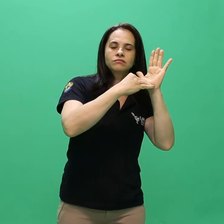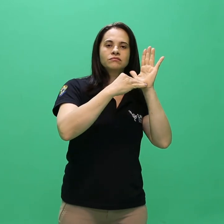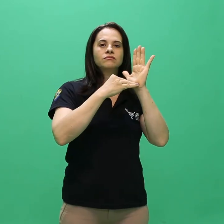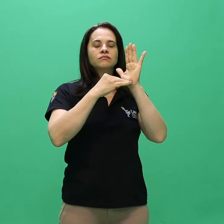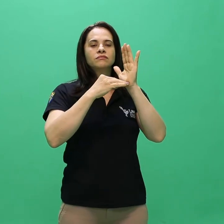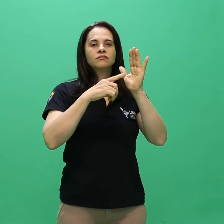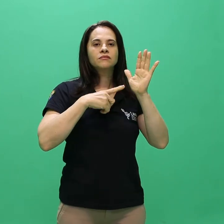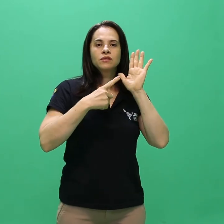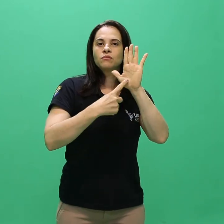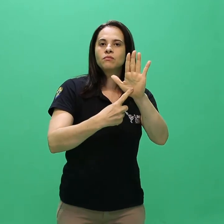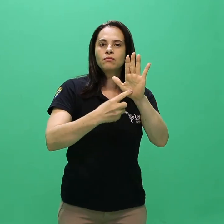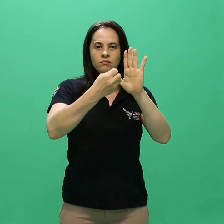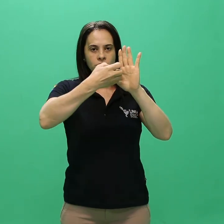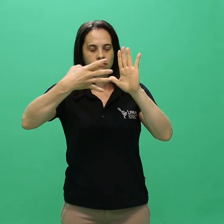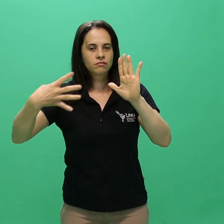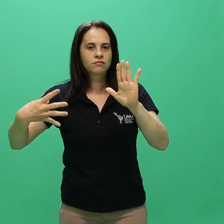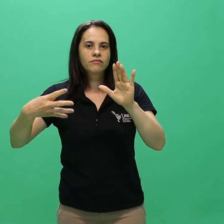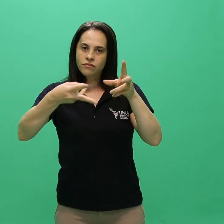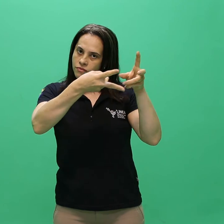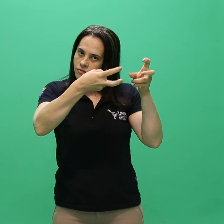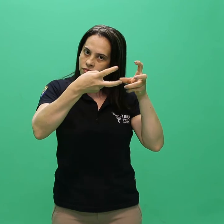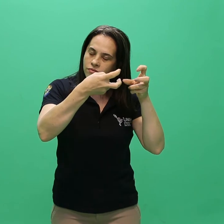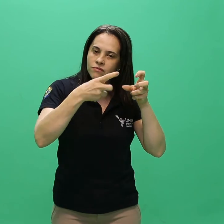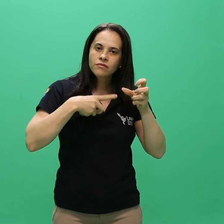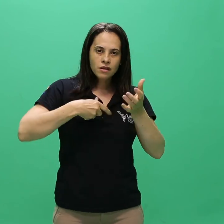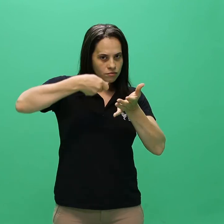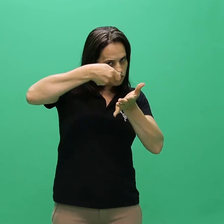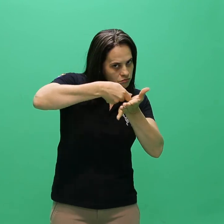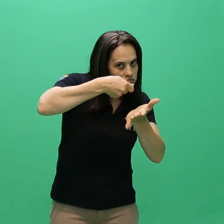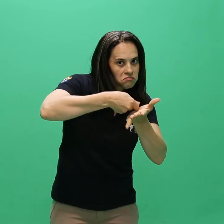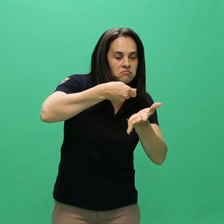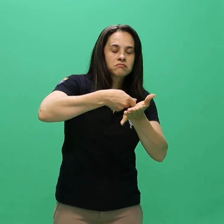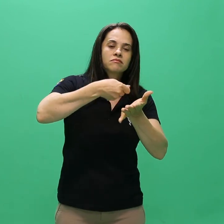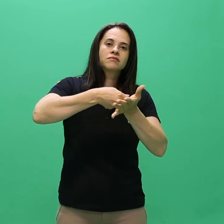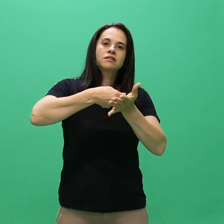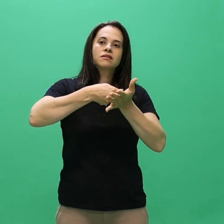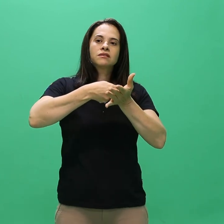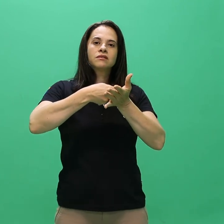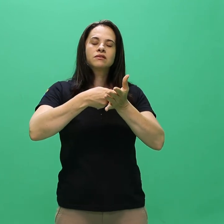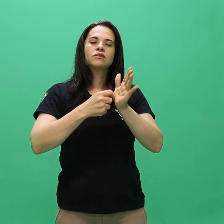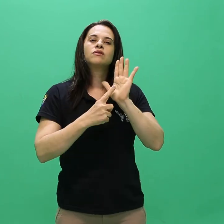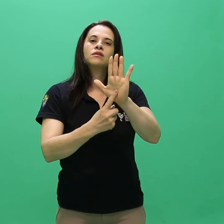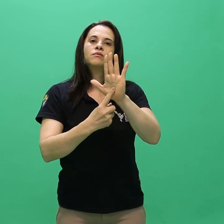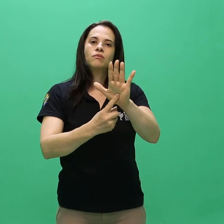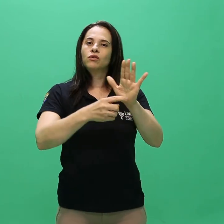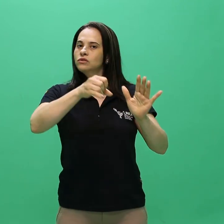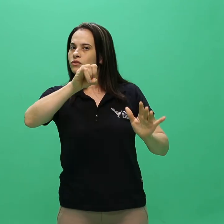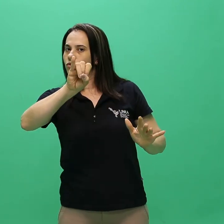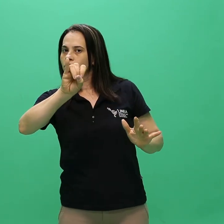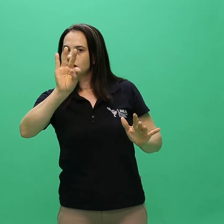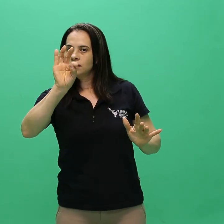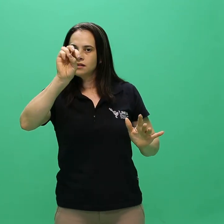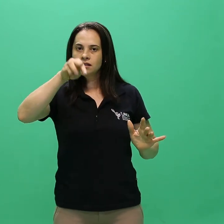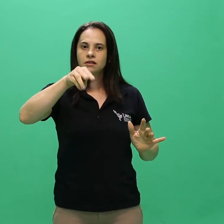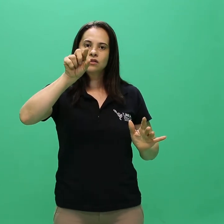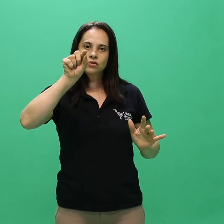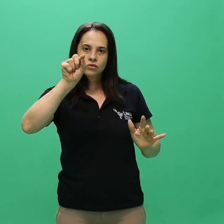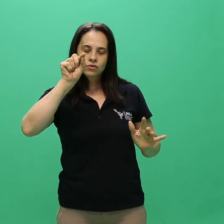de vagas ofertadas pelo referido edital, observando rigorosamente o estabelecido no item